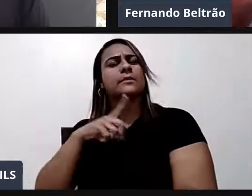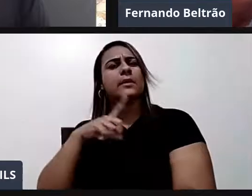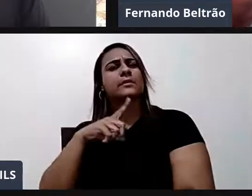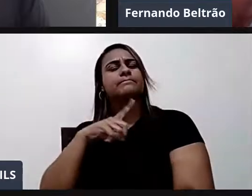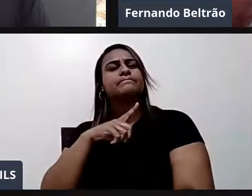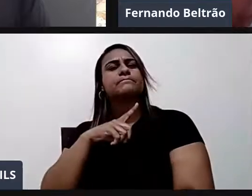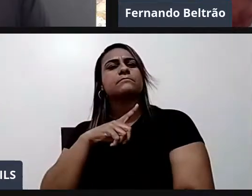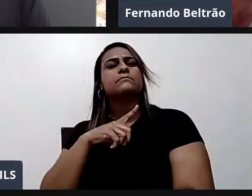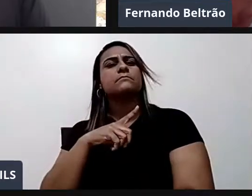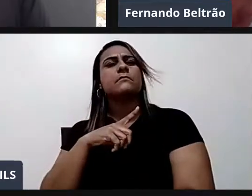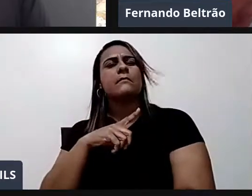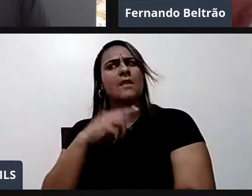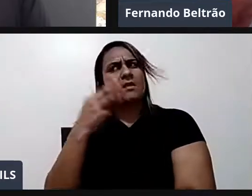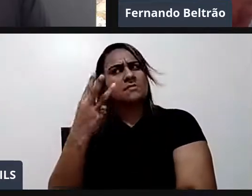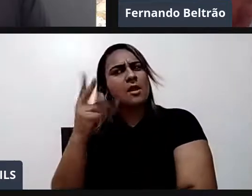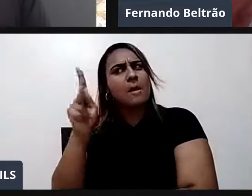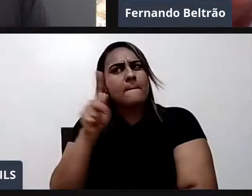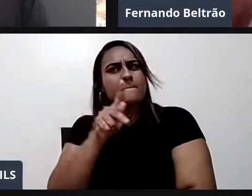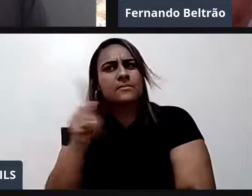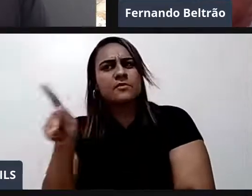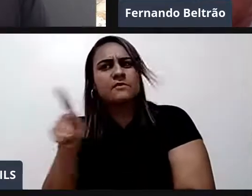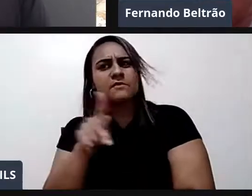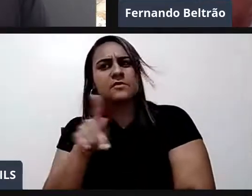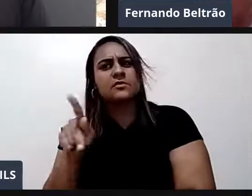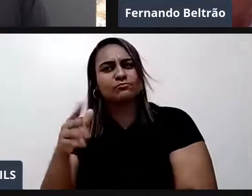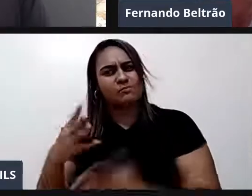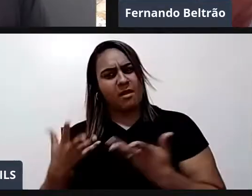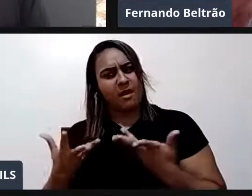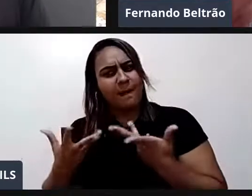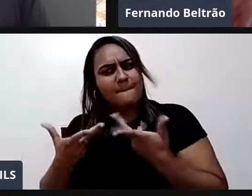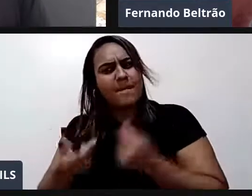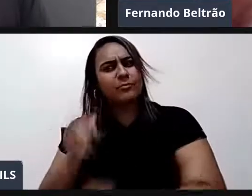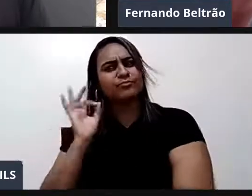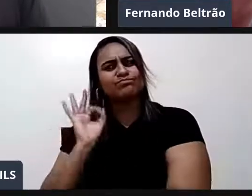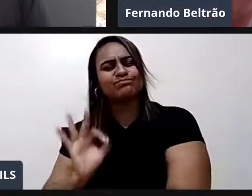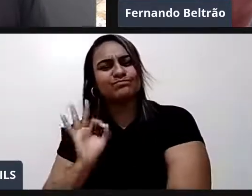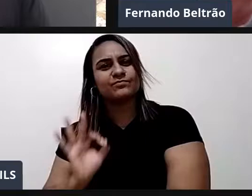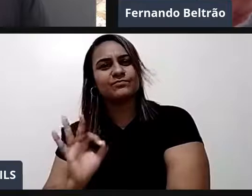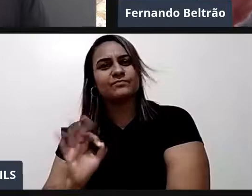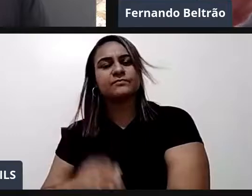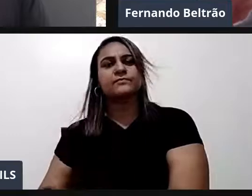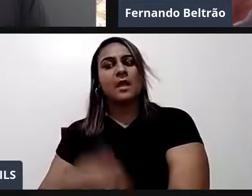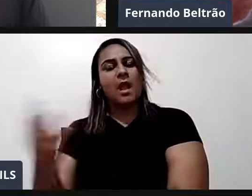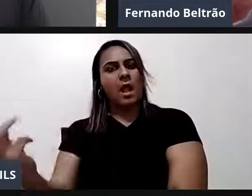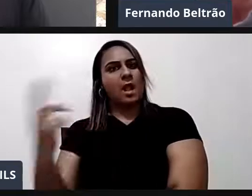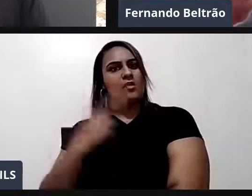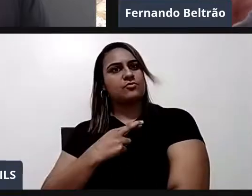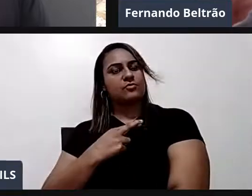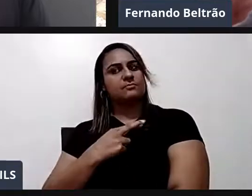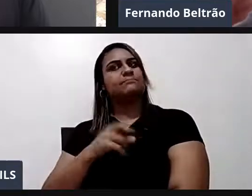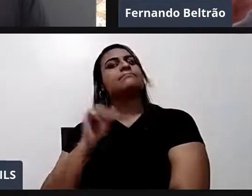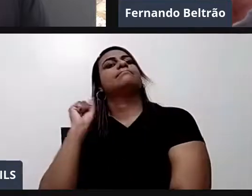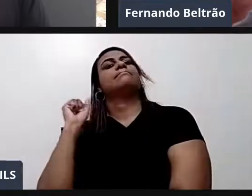Três professores excelentes. Ele faz. Tem. Dedicados, envolvidos, empolgados,